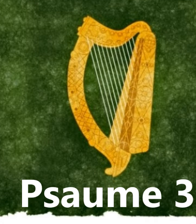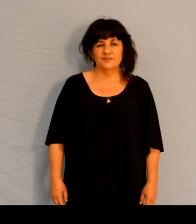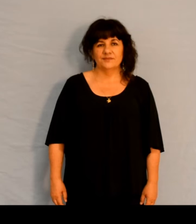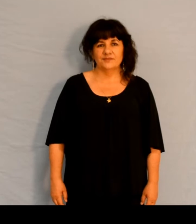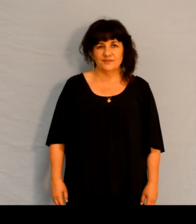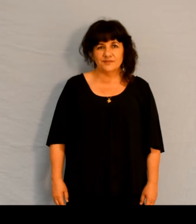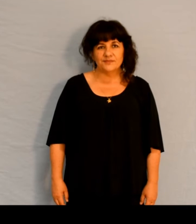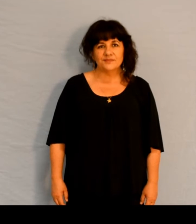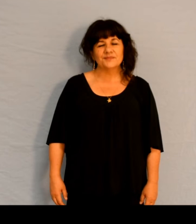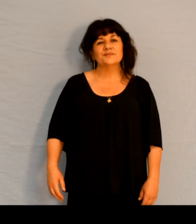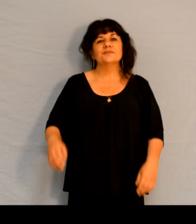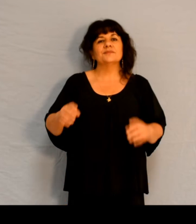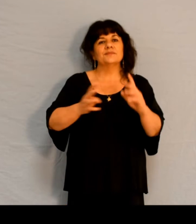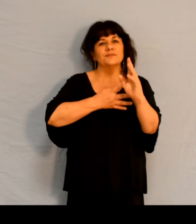Psaume 32